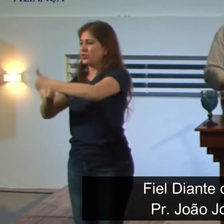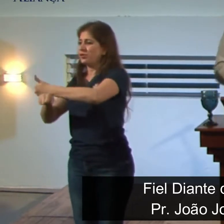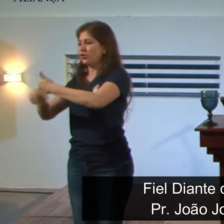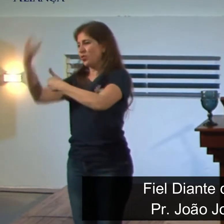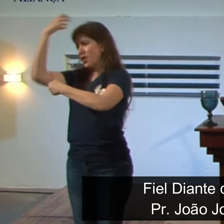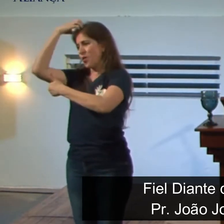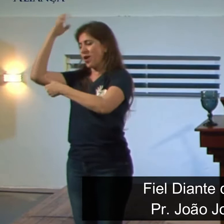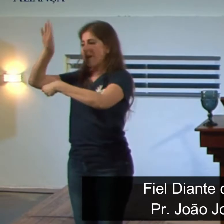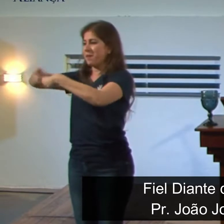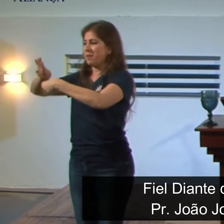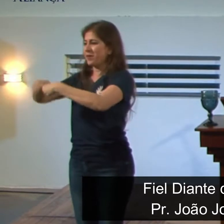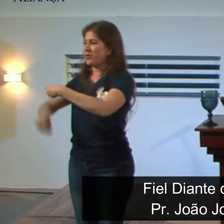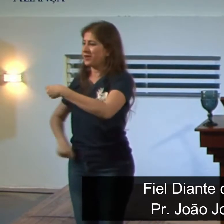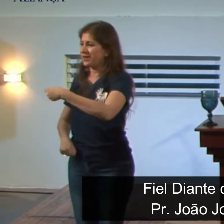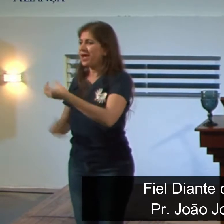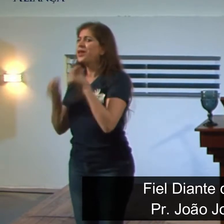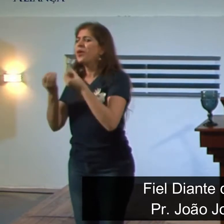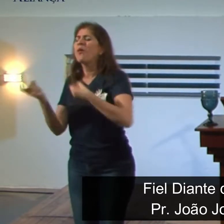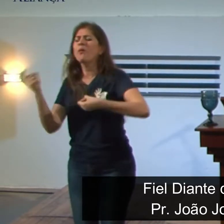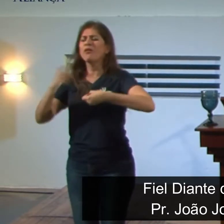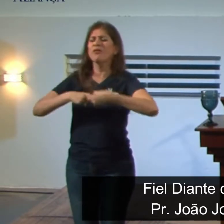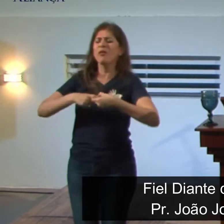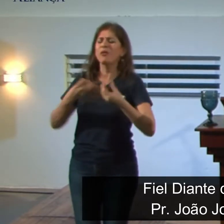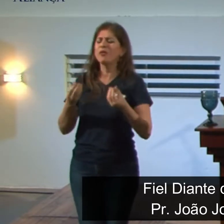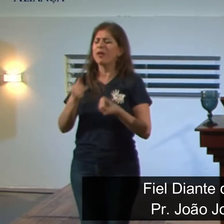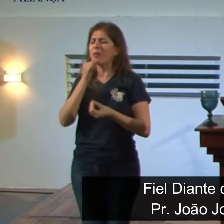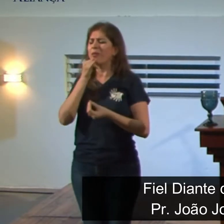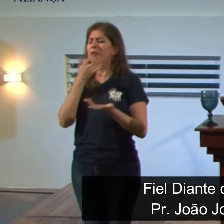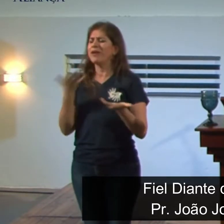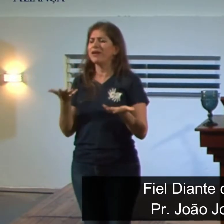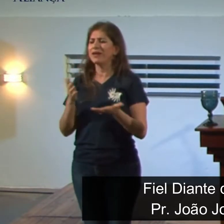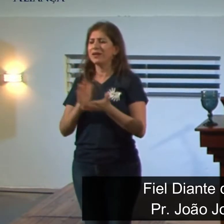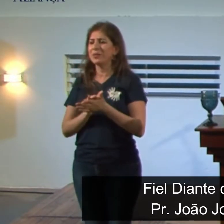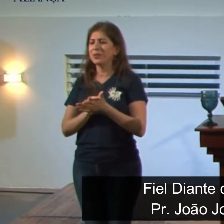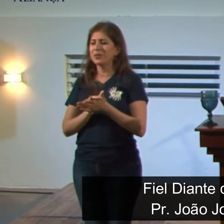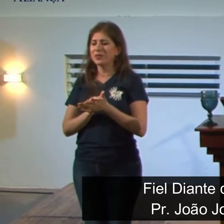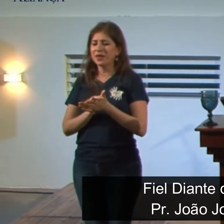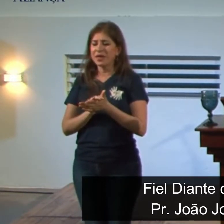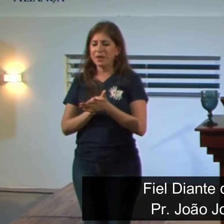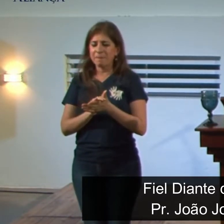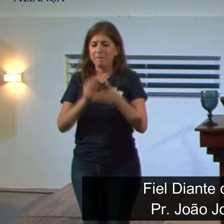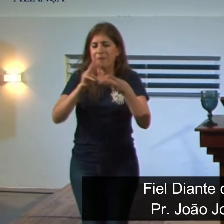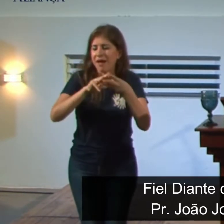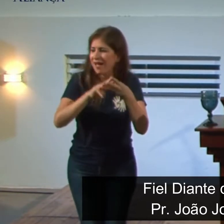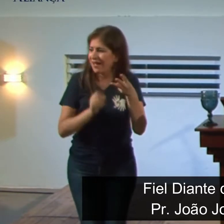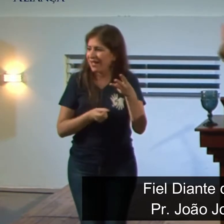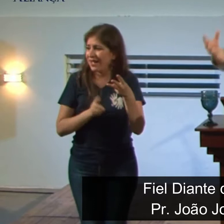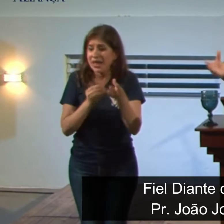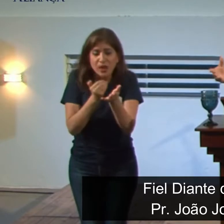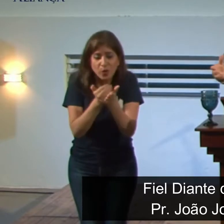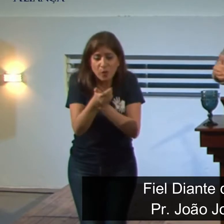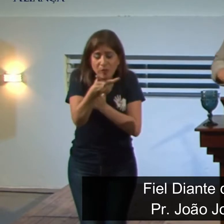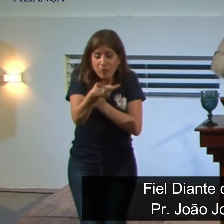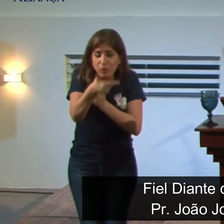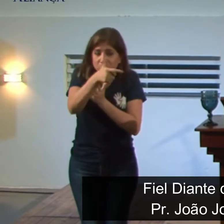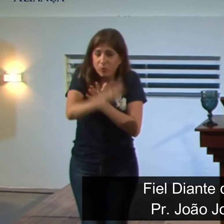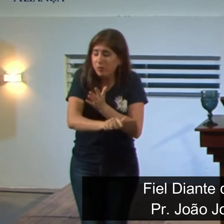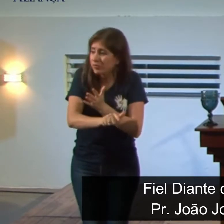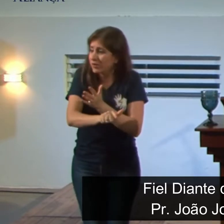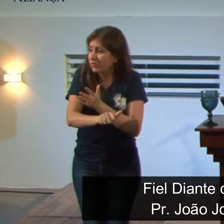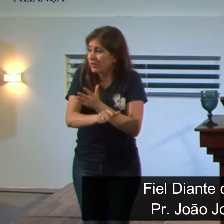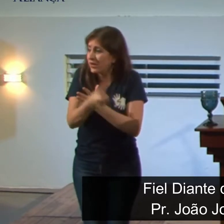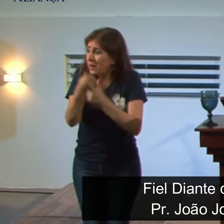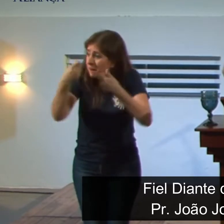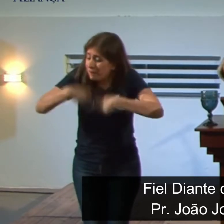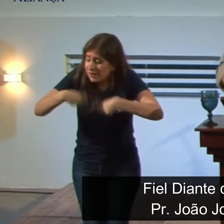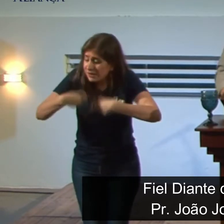Quem poderia voltar para aquela nação e começar novamente aquela nação se não